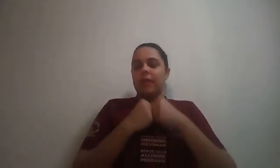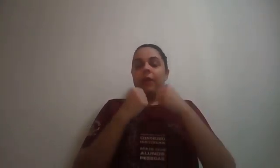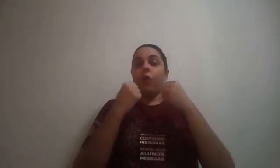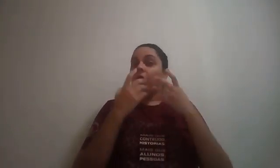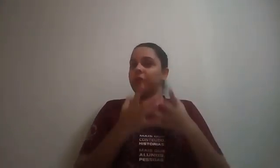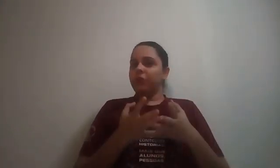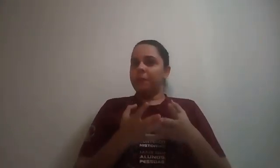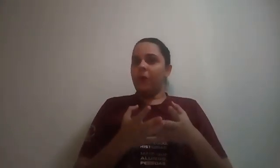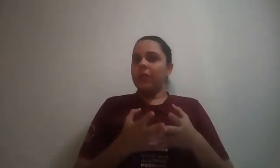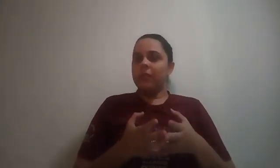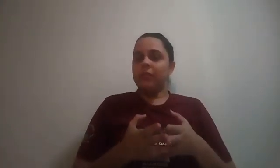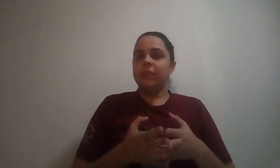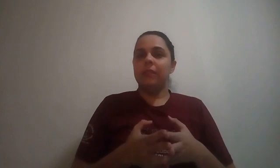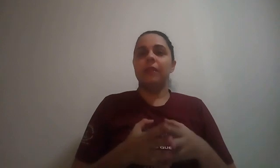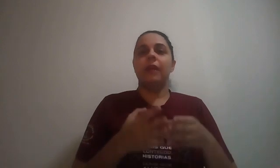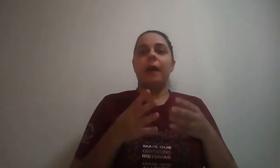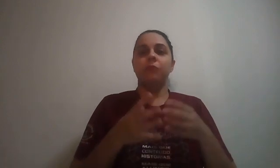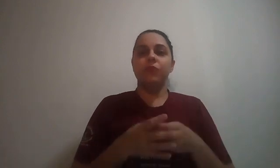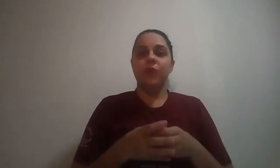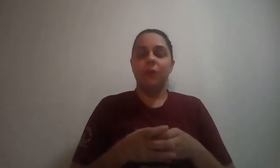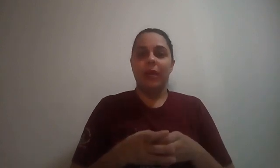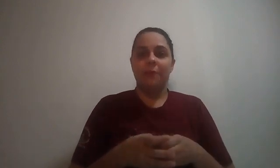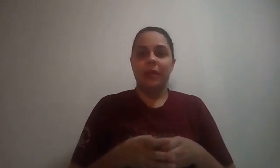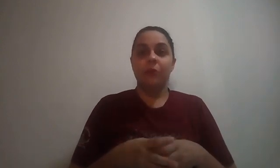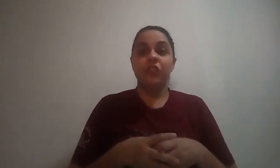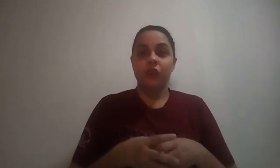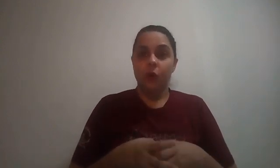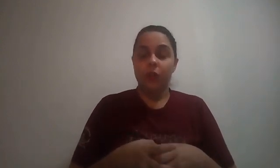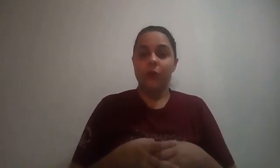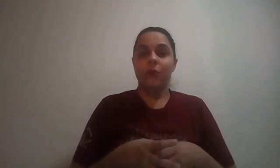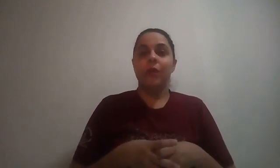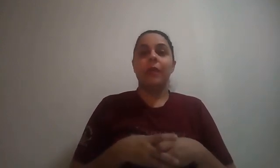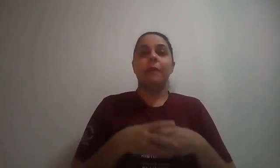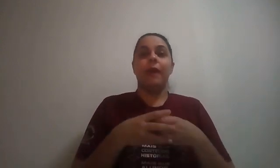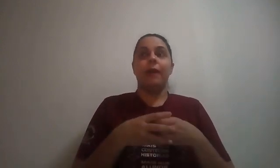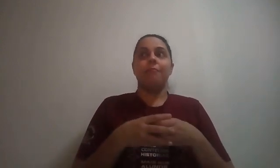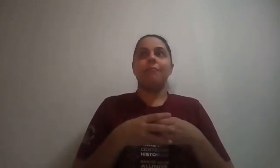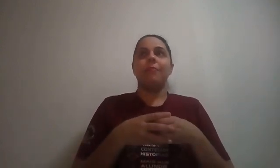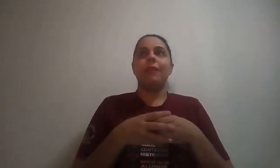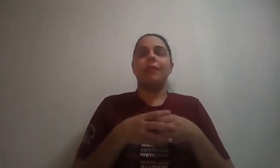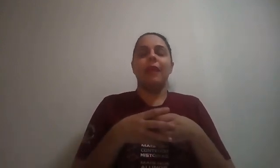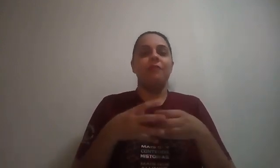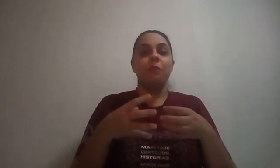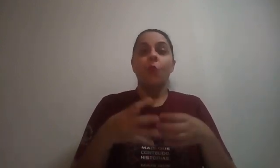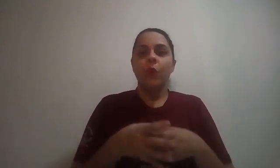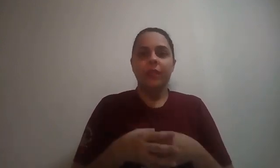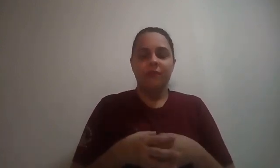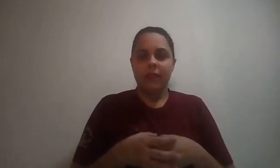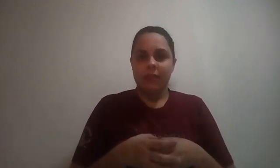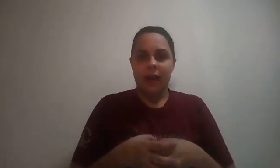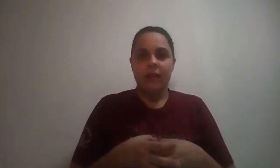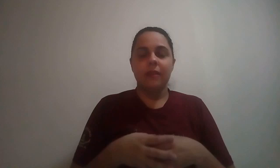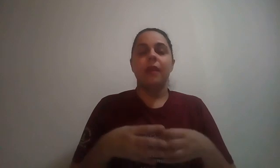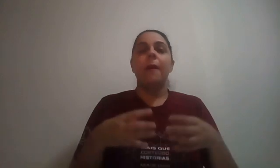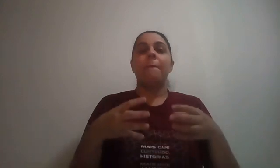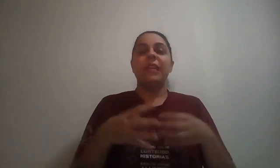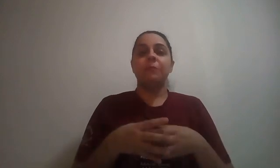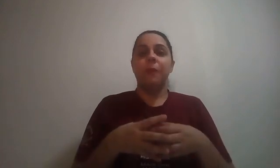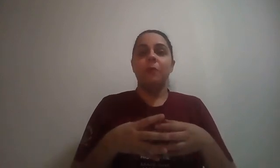Houve muita importância, a bússola é um elemento histórico, teve muita validade, principalmente